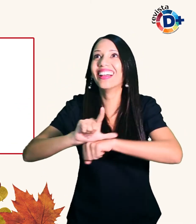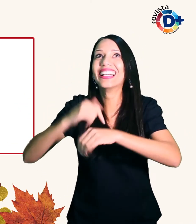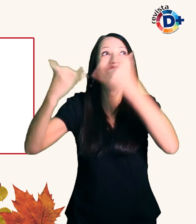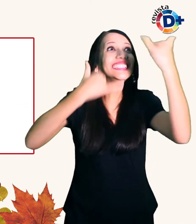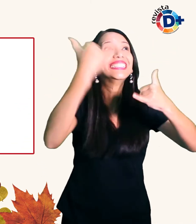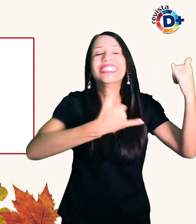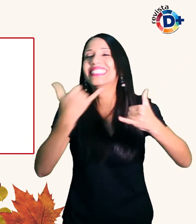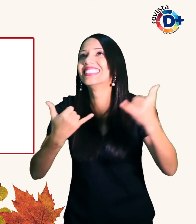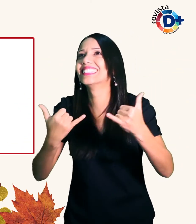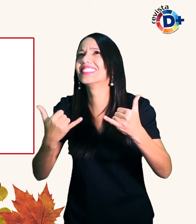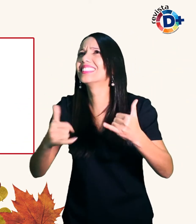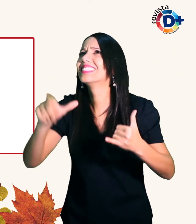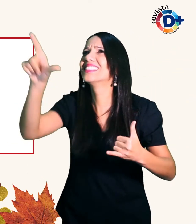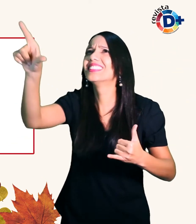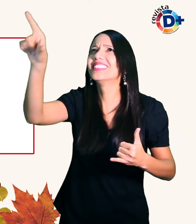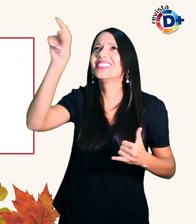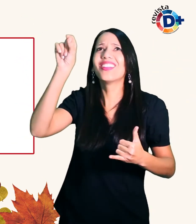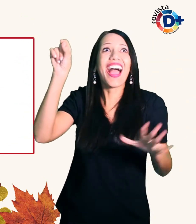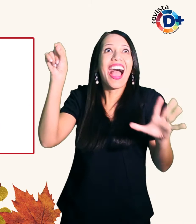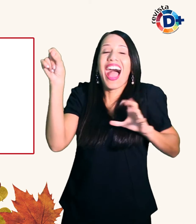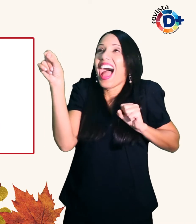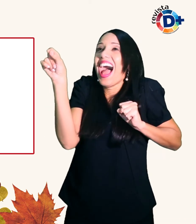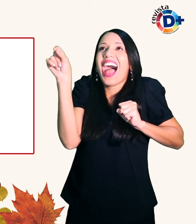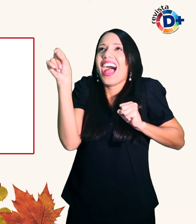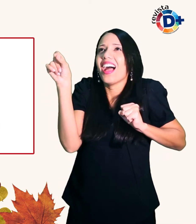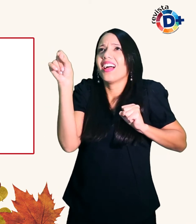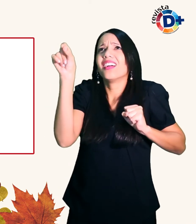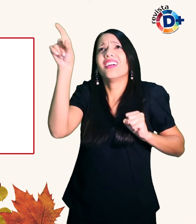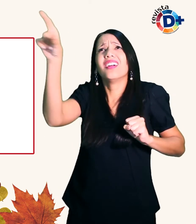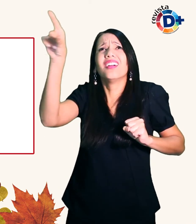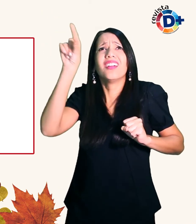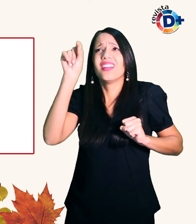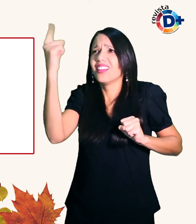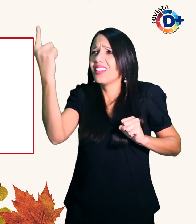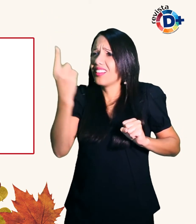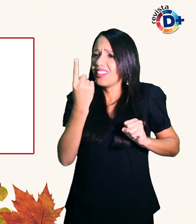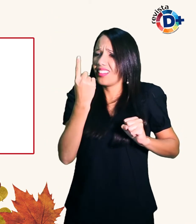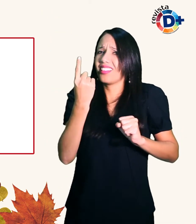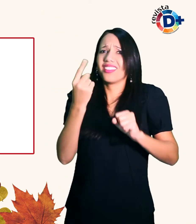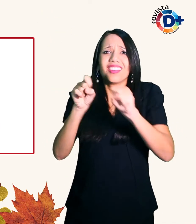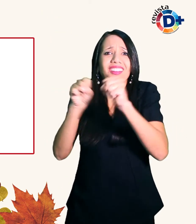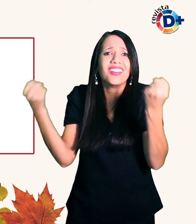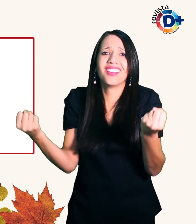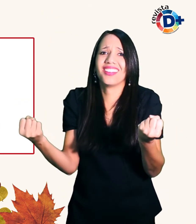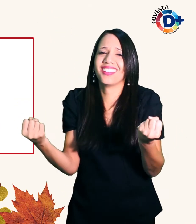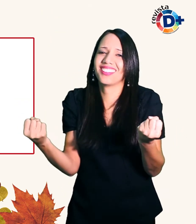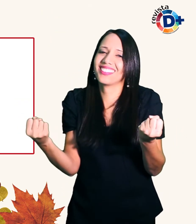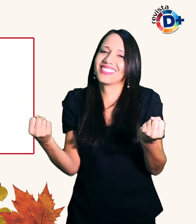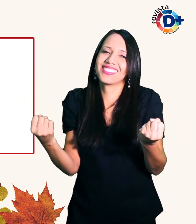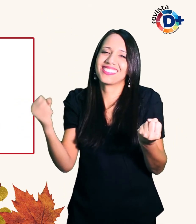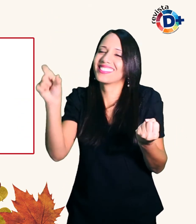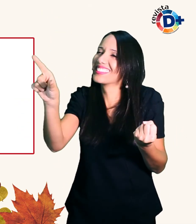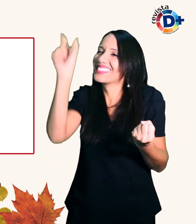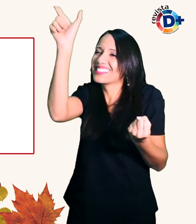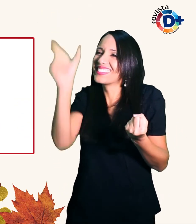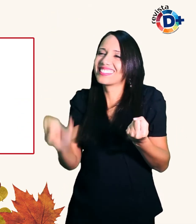gostou o quebrado Quem escolhe isso? É amor mesmo E elogia sincero